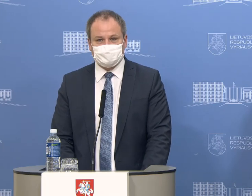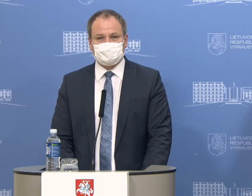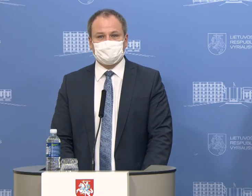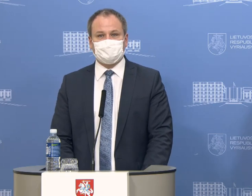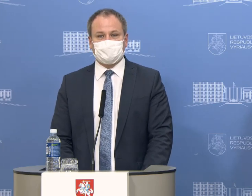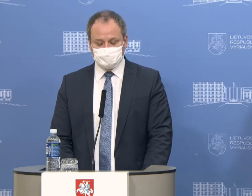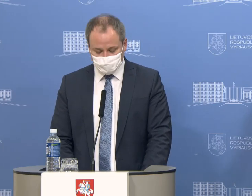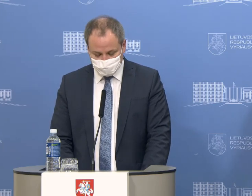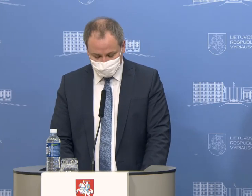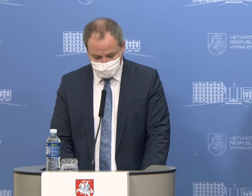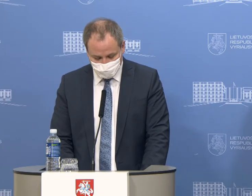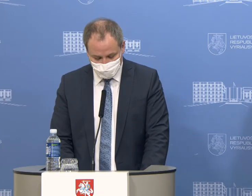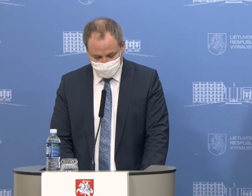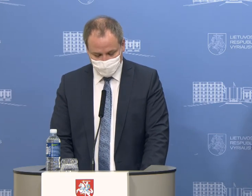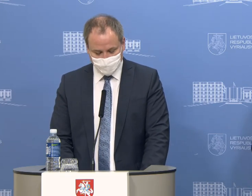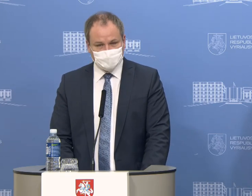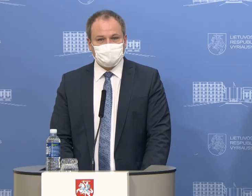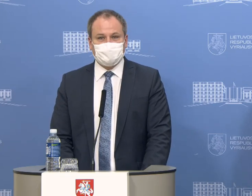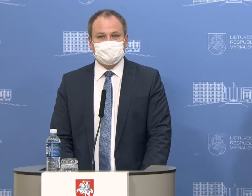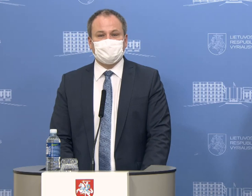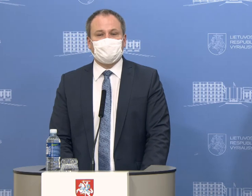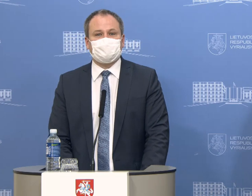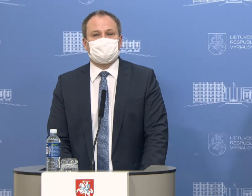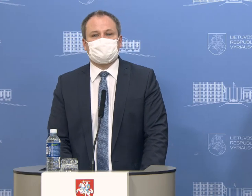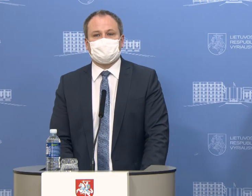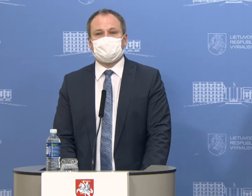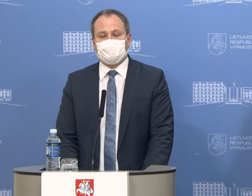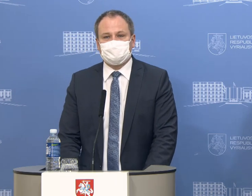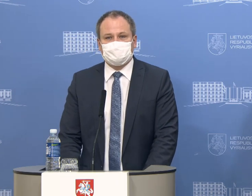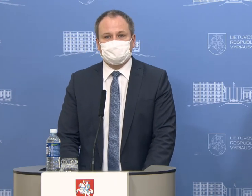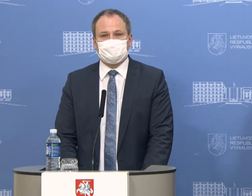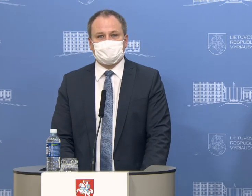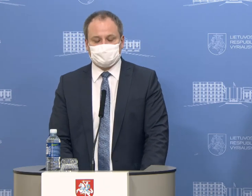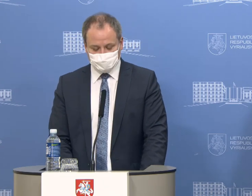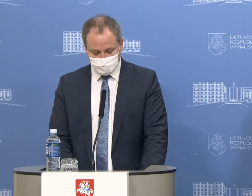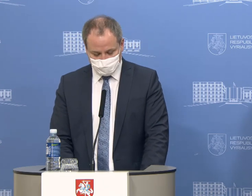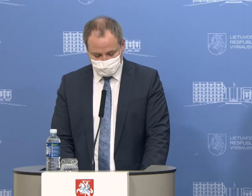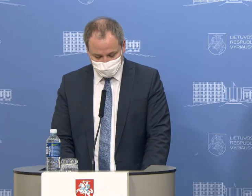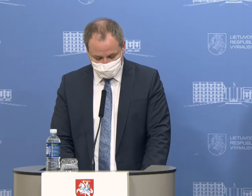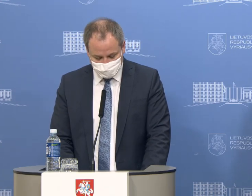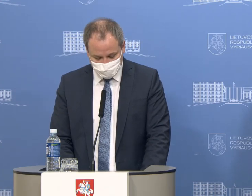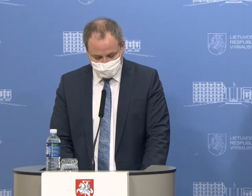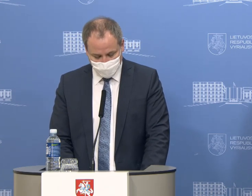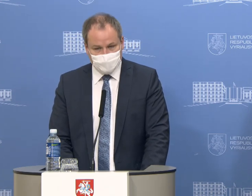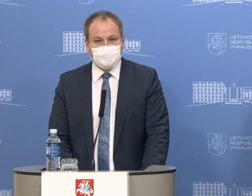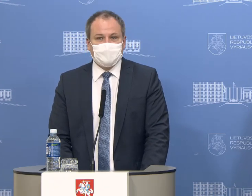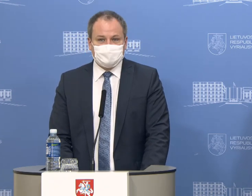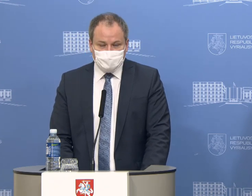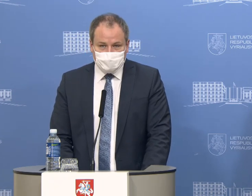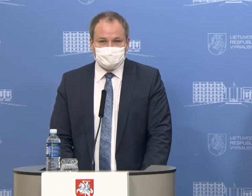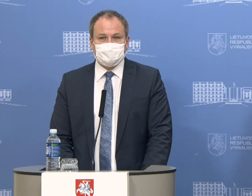yra ištirta virš penkių tūkstančių žmonių, policija vakar gavo 365 pranešimus,